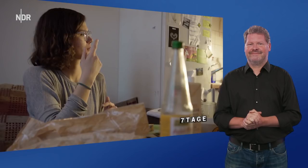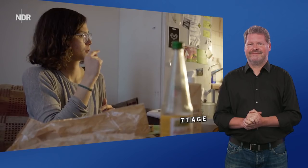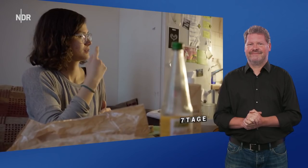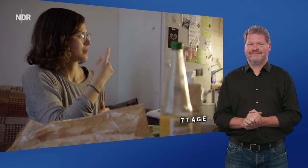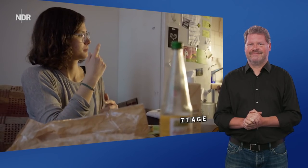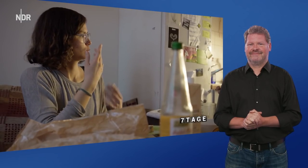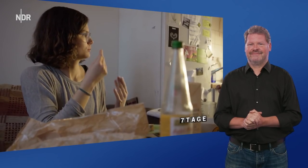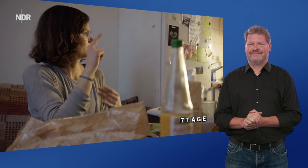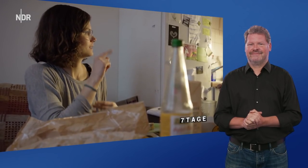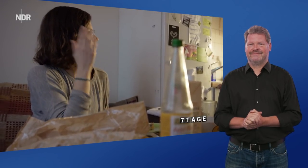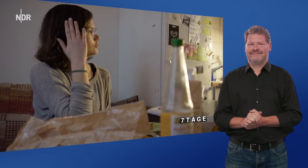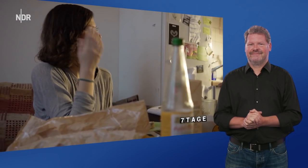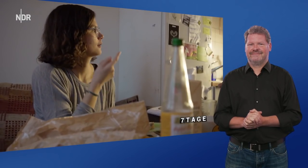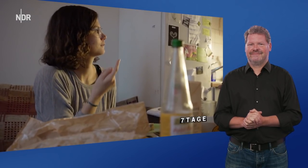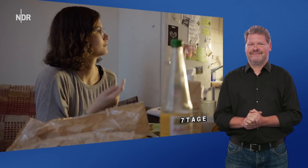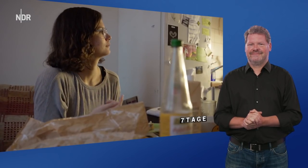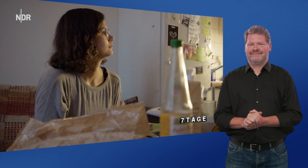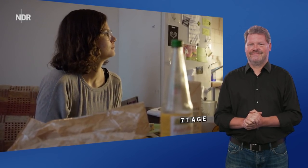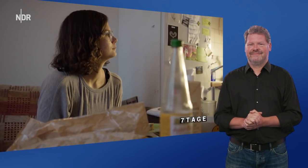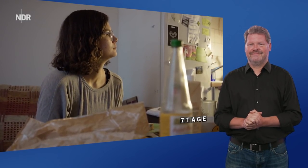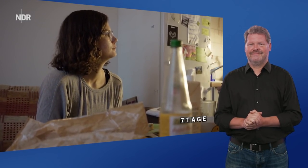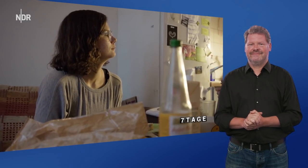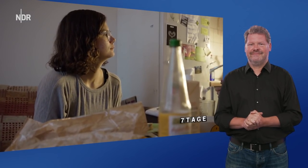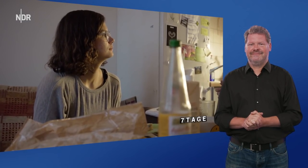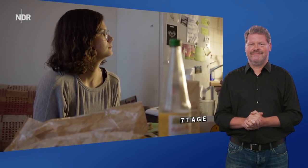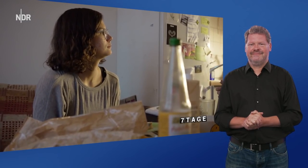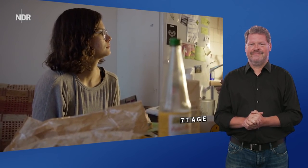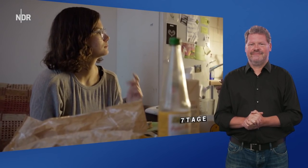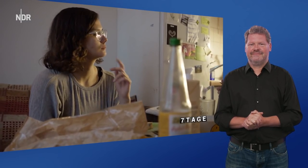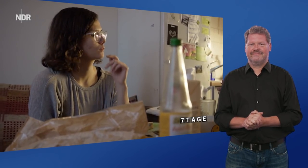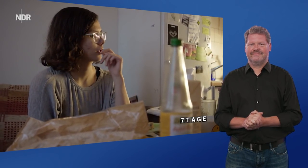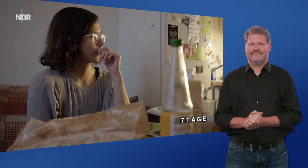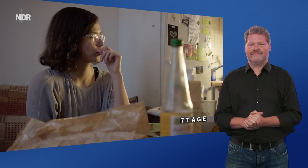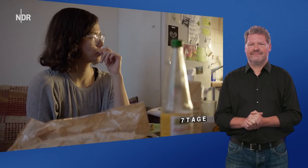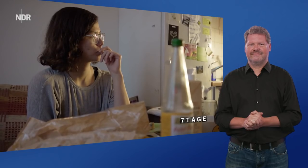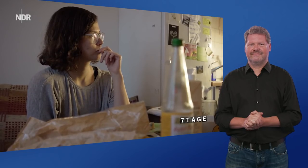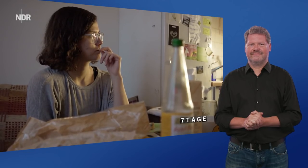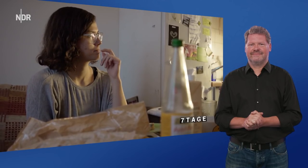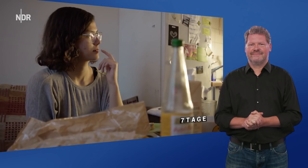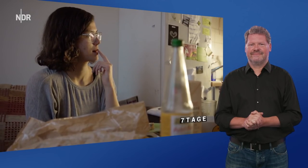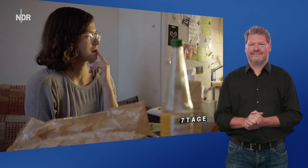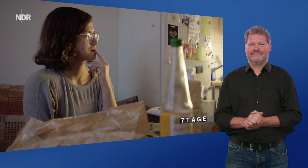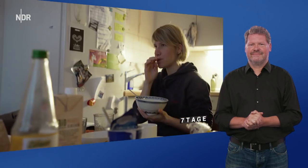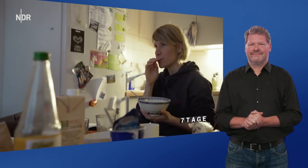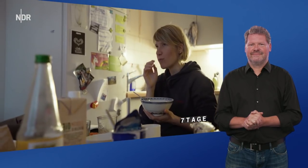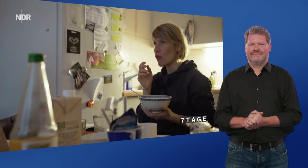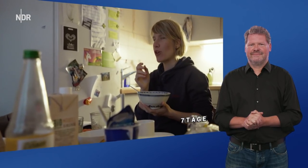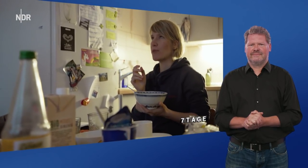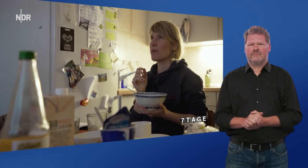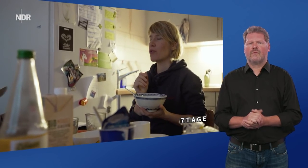Und heute Morgen warst du ja vorher schon ein bisschen vor mir wach. Warst du irgendwie unruhig geschlafen, oder wie war deine Nacht? Ich hab so ein bisschen